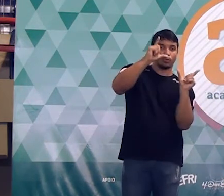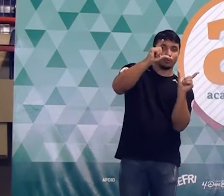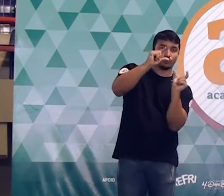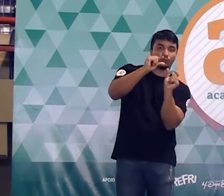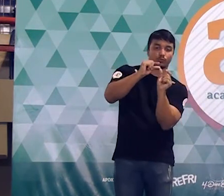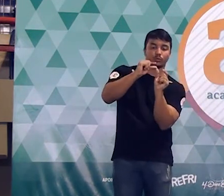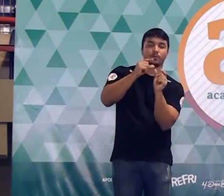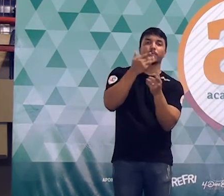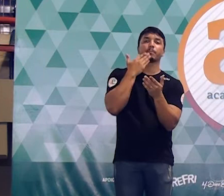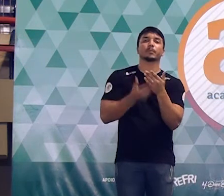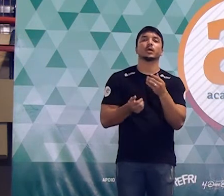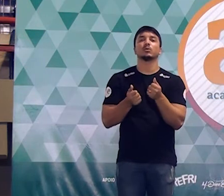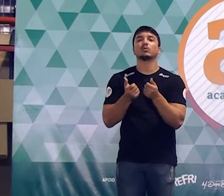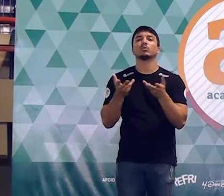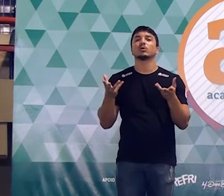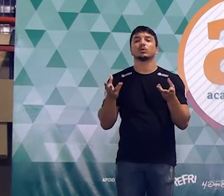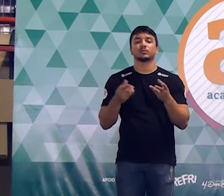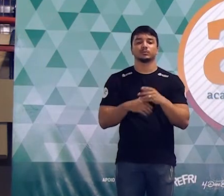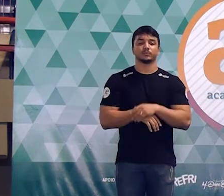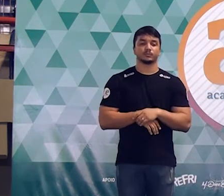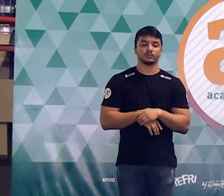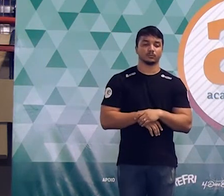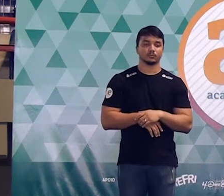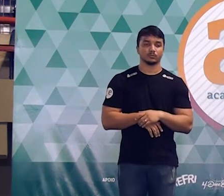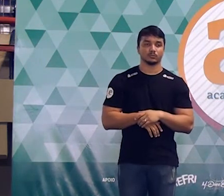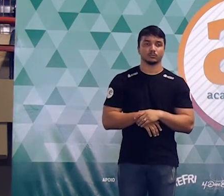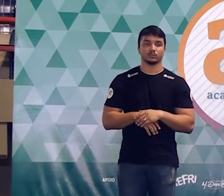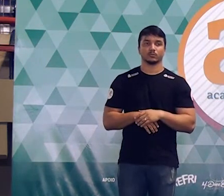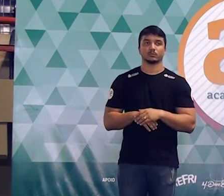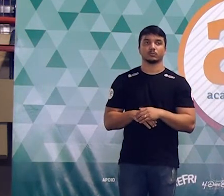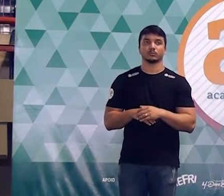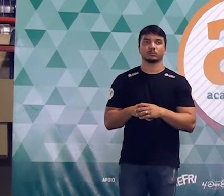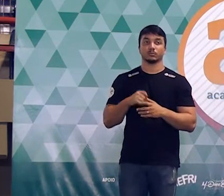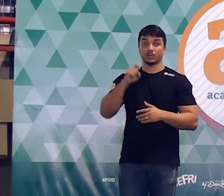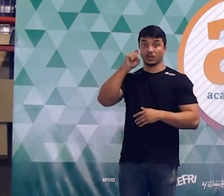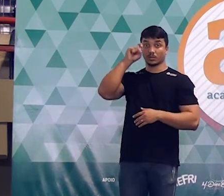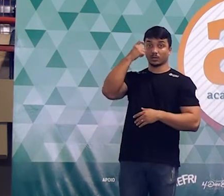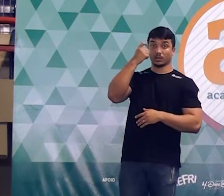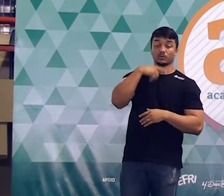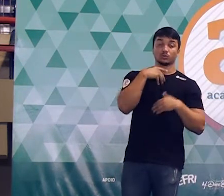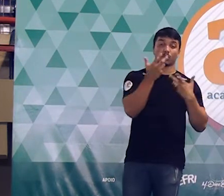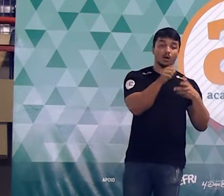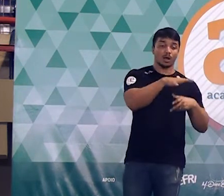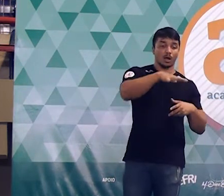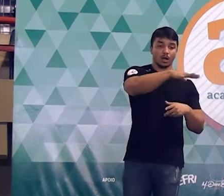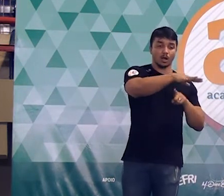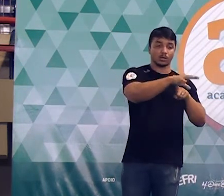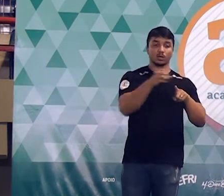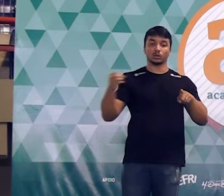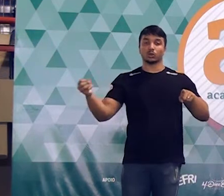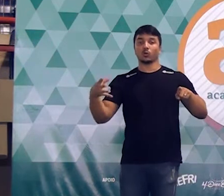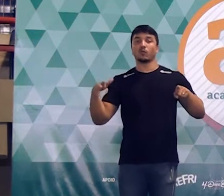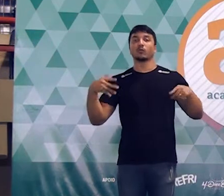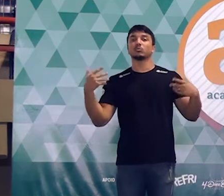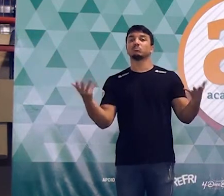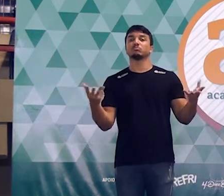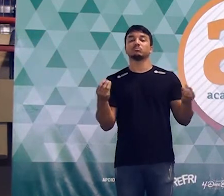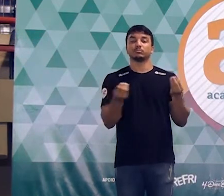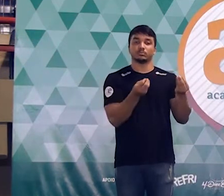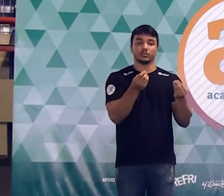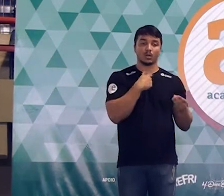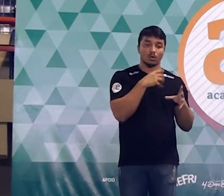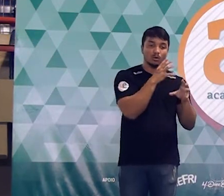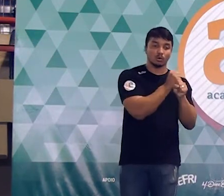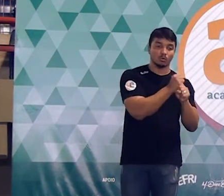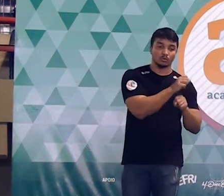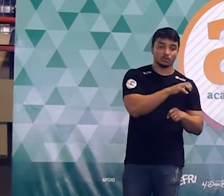perdi da área? Como é você vai fazer? Primeiro, você precisa saber qual era a área anterior e qual vai ser a nova área. Como é que eu vou fazer para